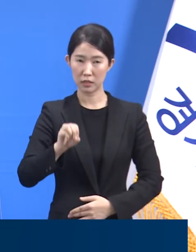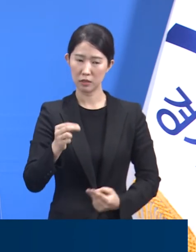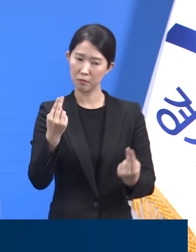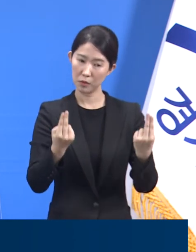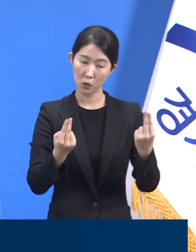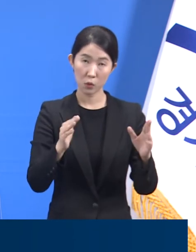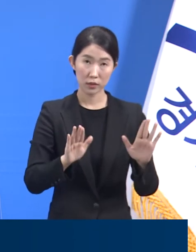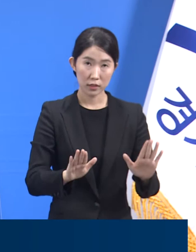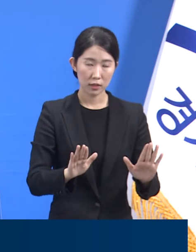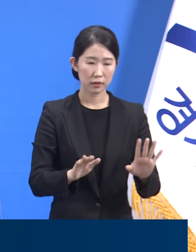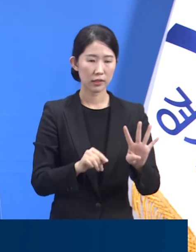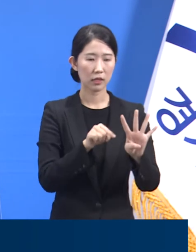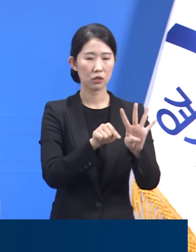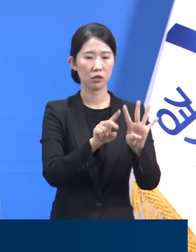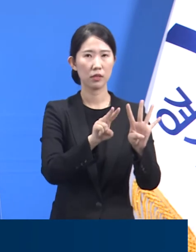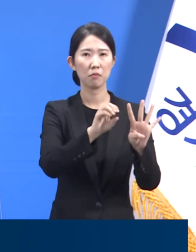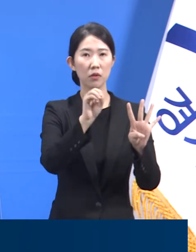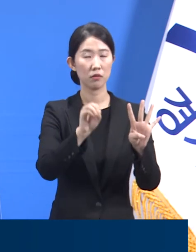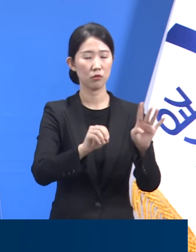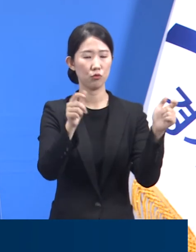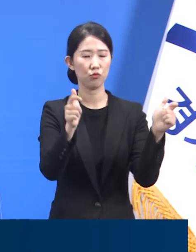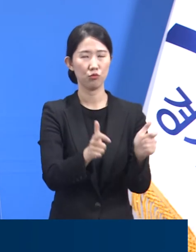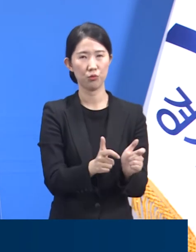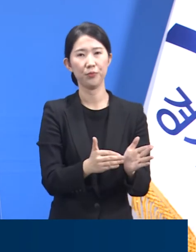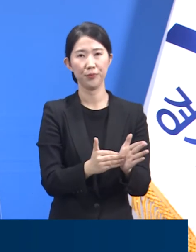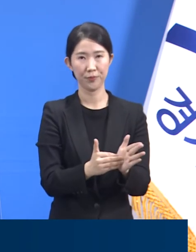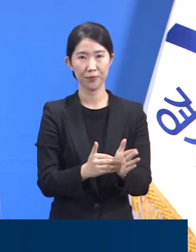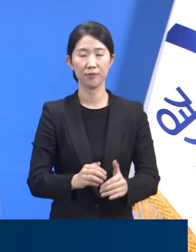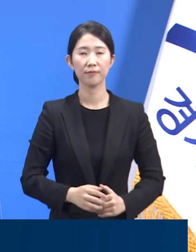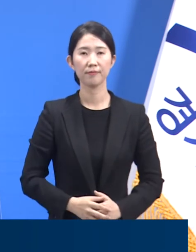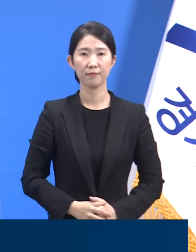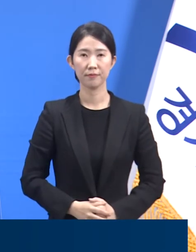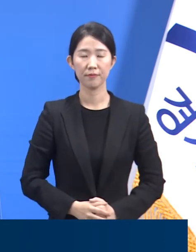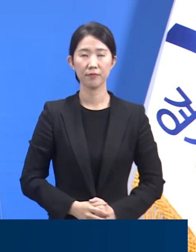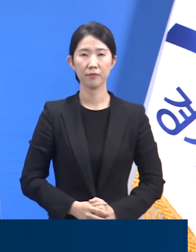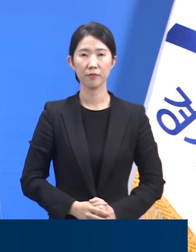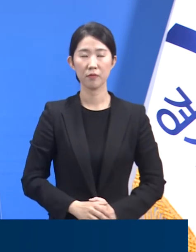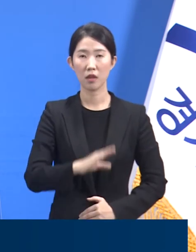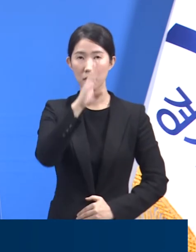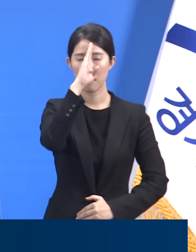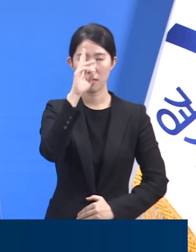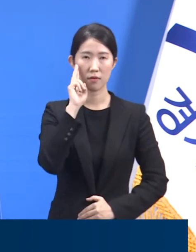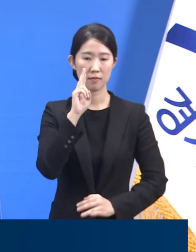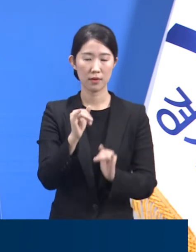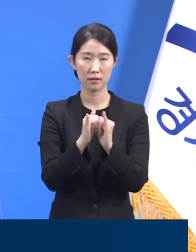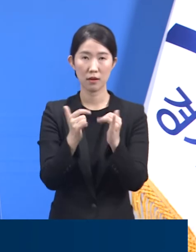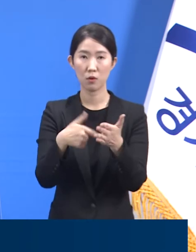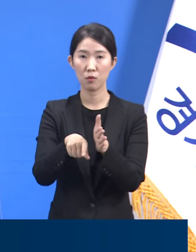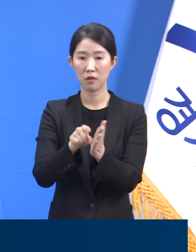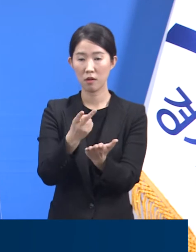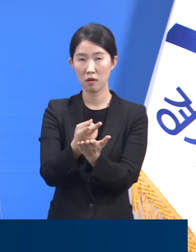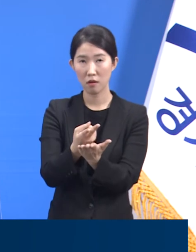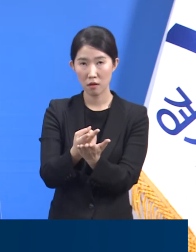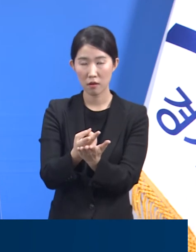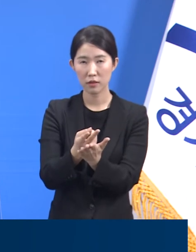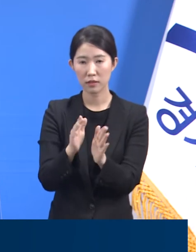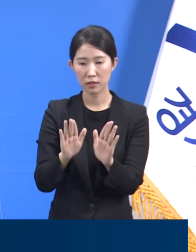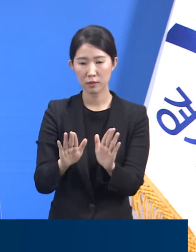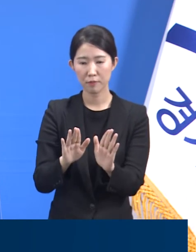4.2%포인트 감소했습니다. 중증 환자 치료 병상은 총